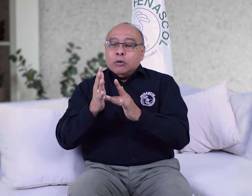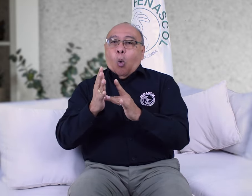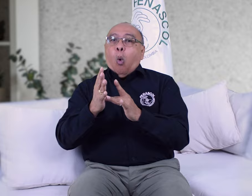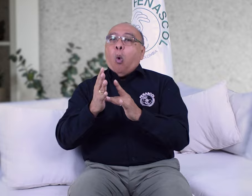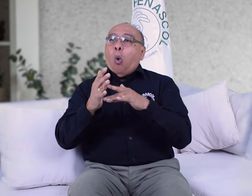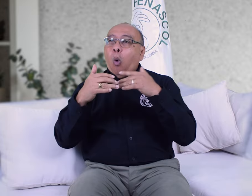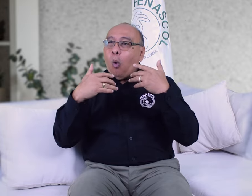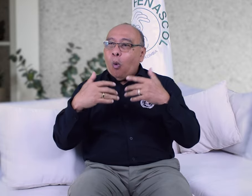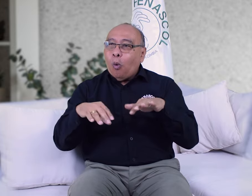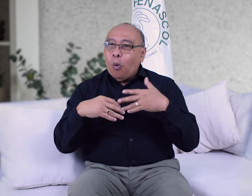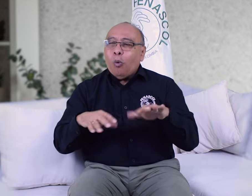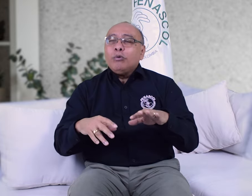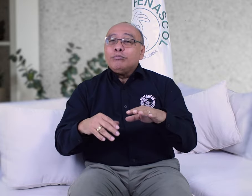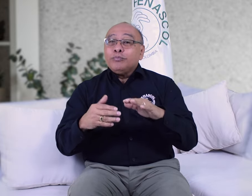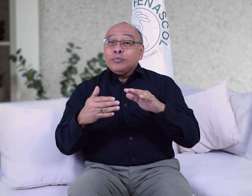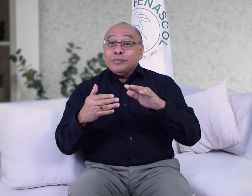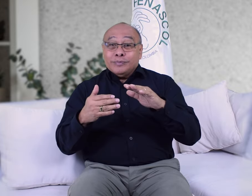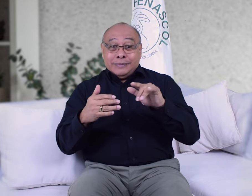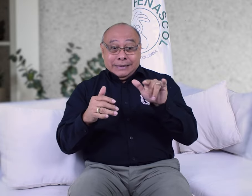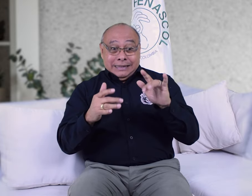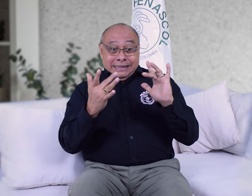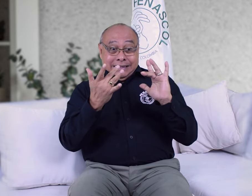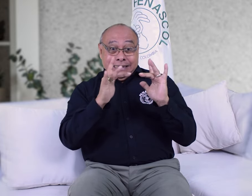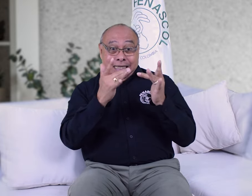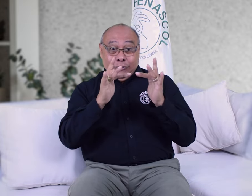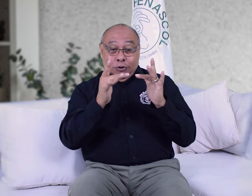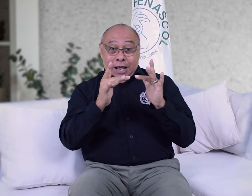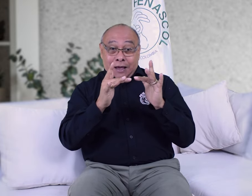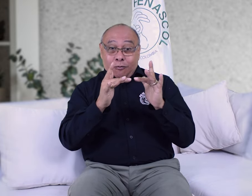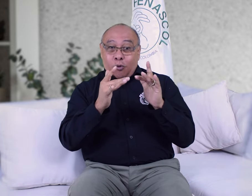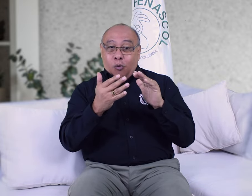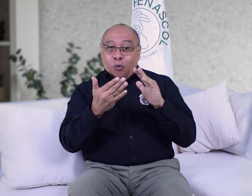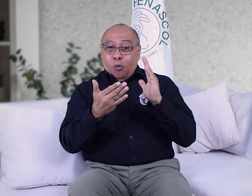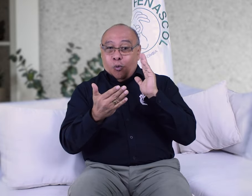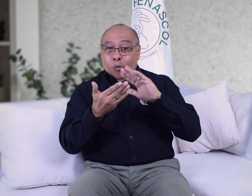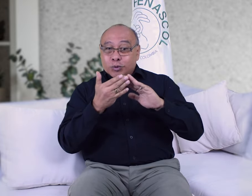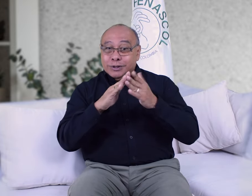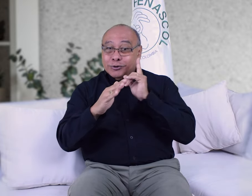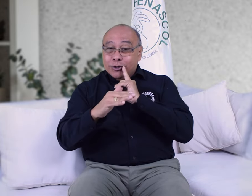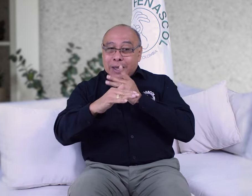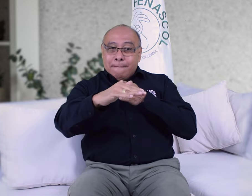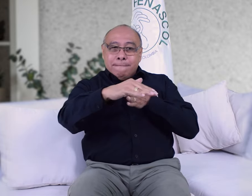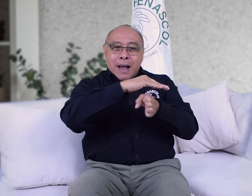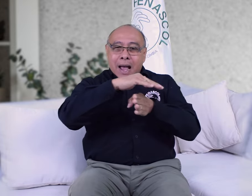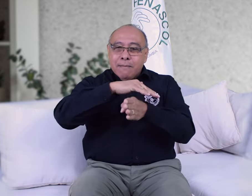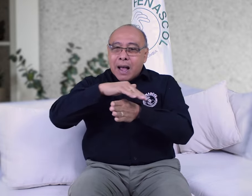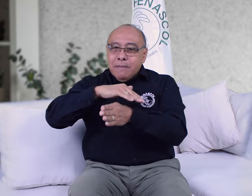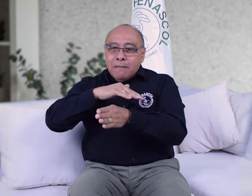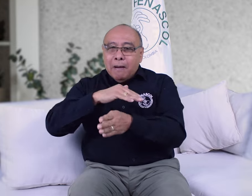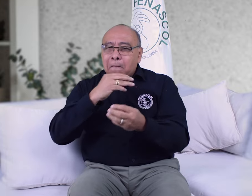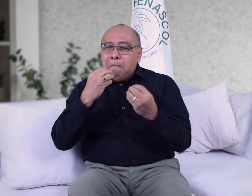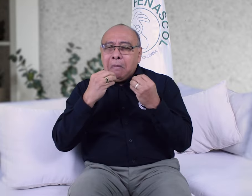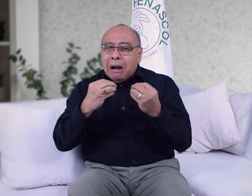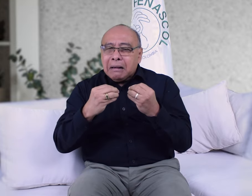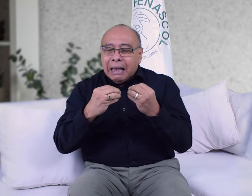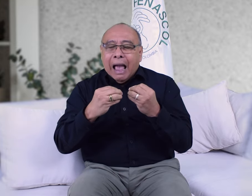se informa que centro de relevo brindó accesibilidad a la comunidad sorda a través del relevo de llamadas y